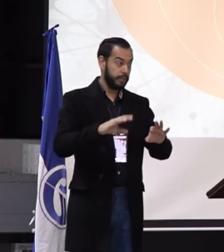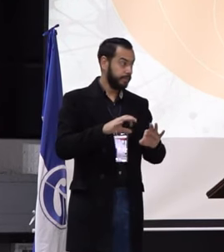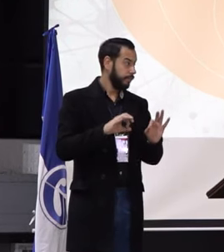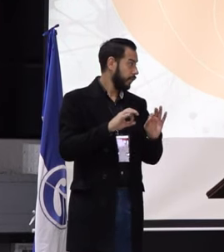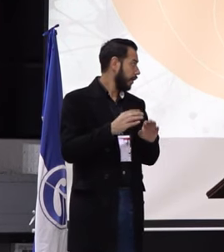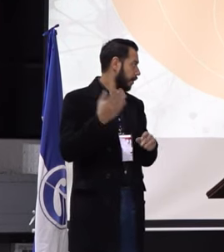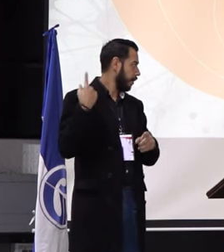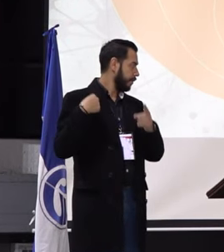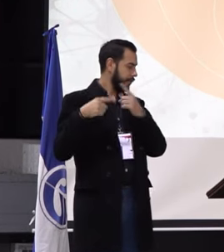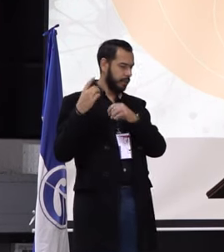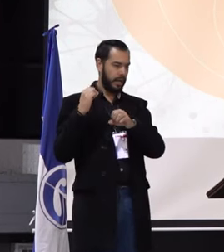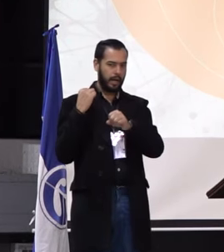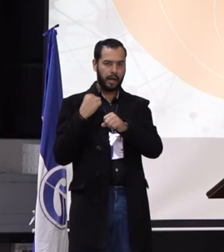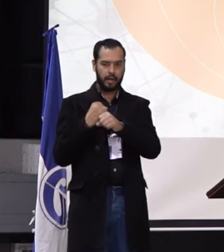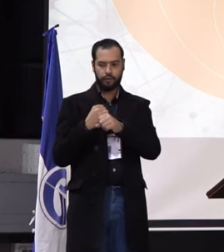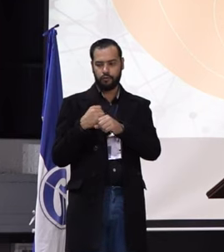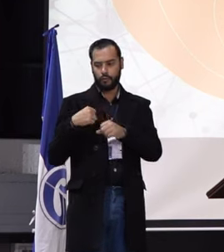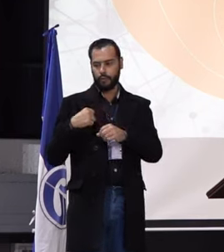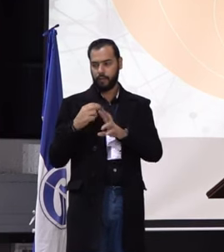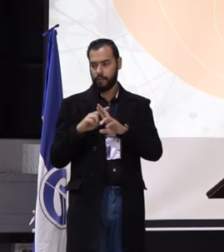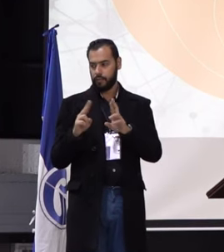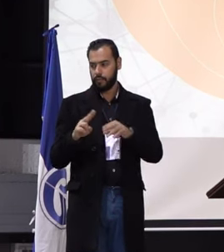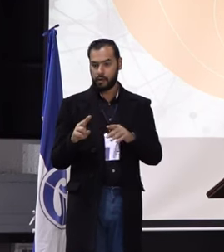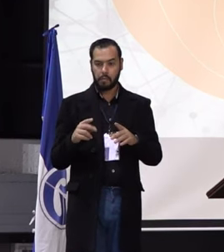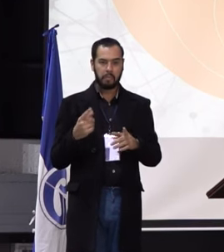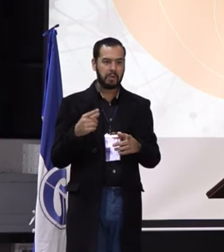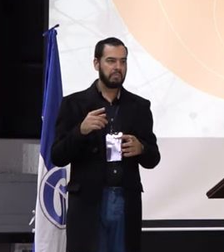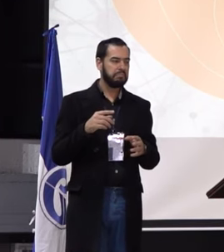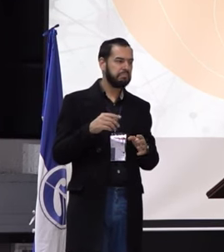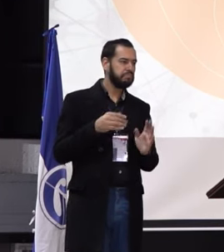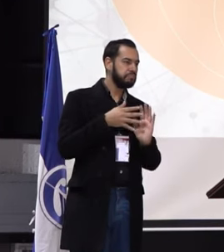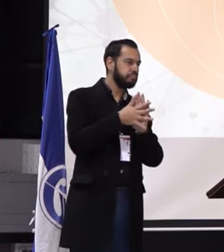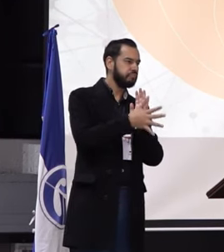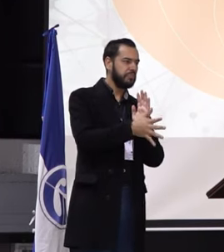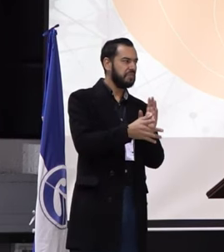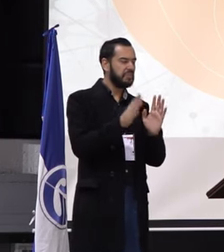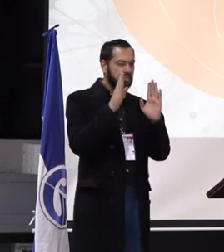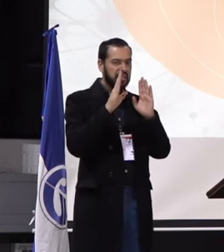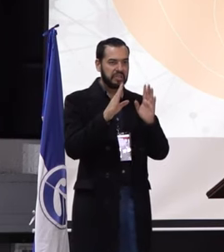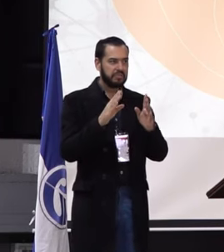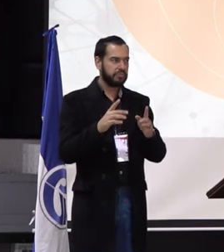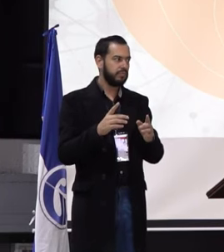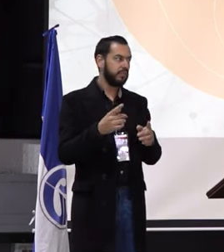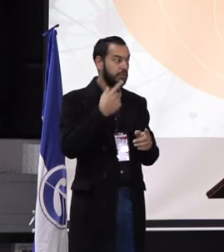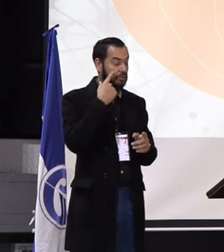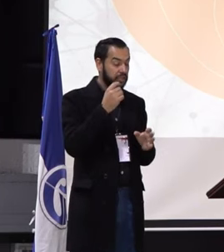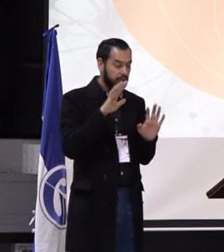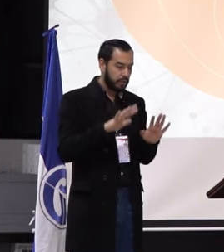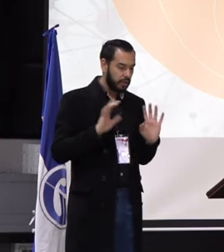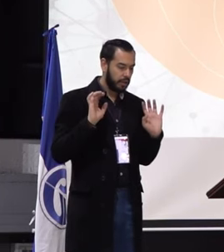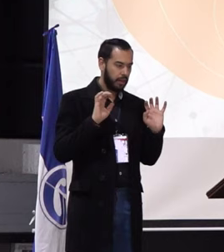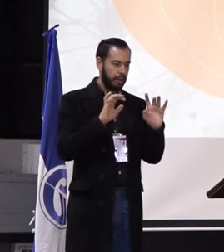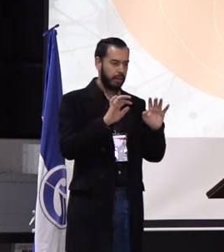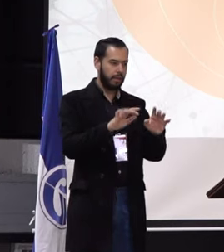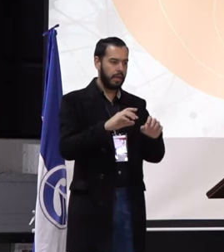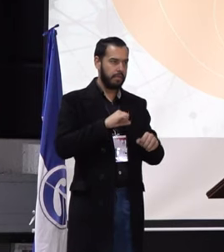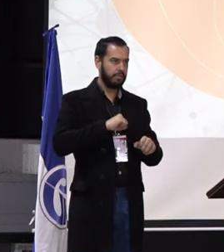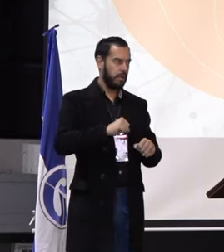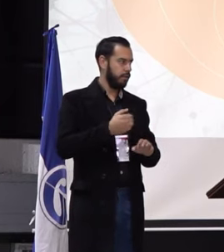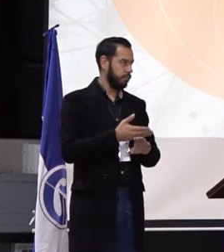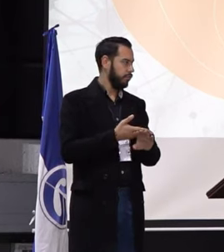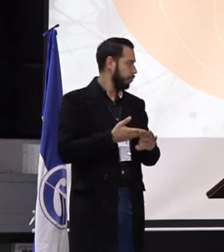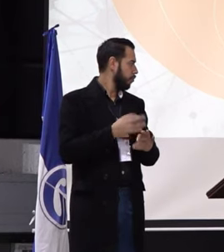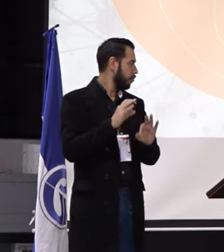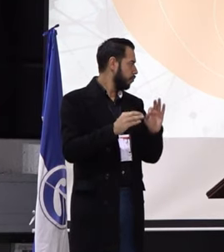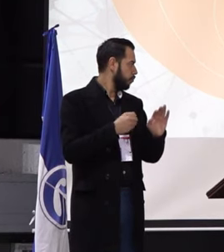hace años votábamos por internet, pero ni siquiera conocíamos ni los escuchábamos. Bueno, qué rico también este espacio donde uno acá defienda su propuesta,